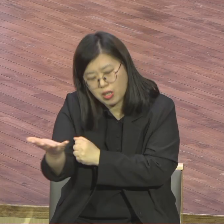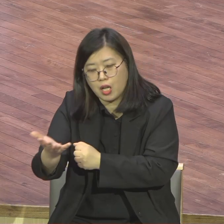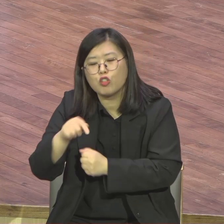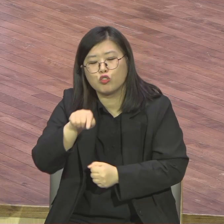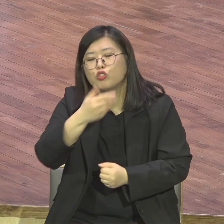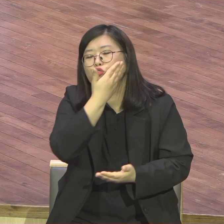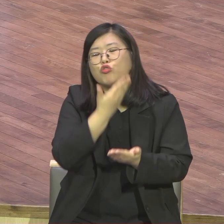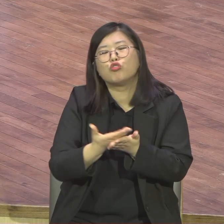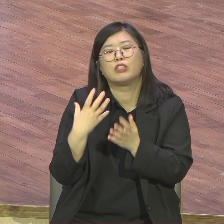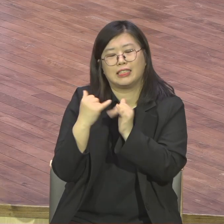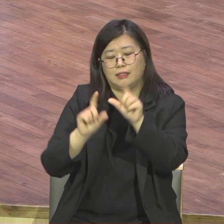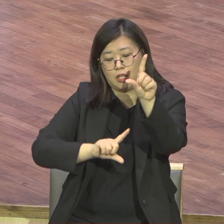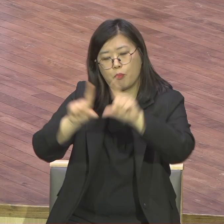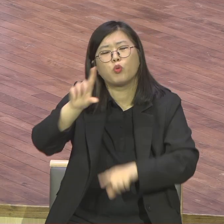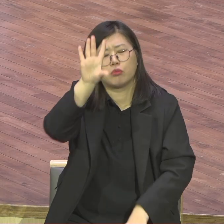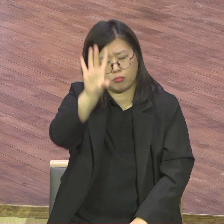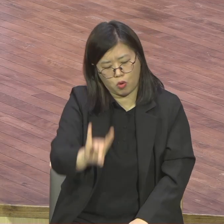두 번째입니다